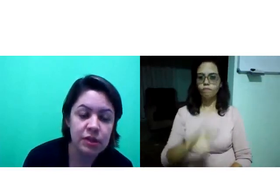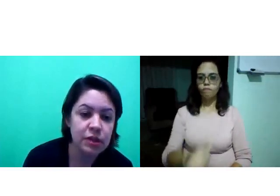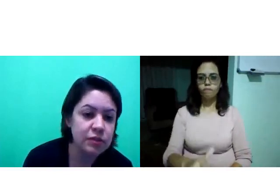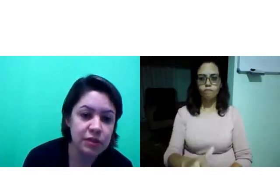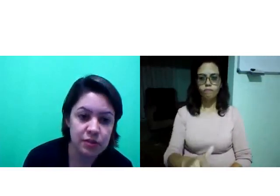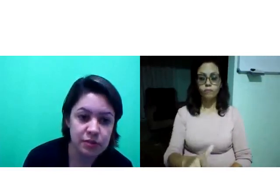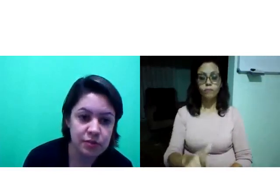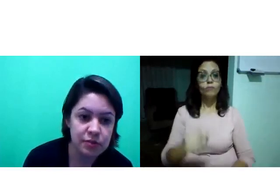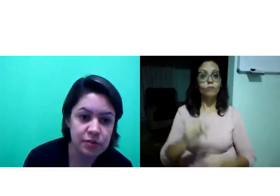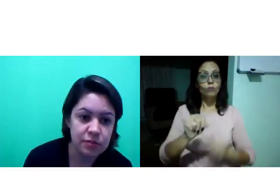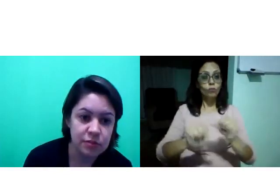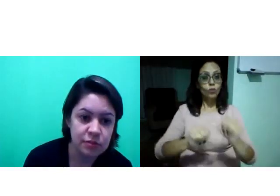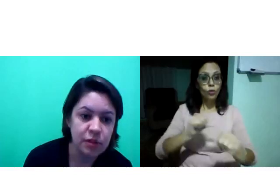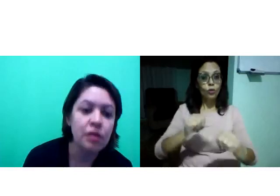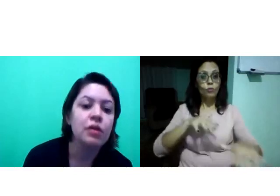Não ter.